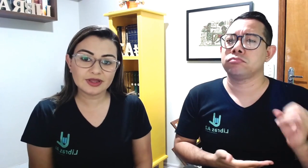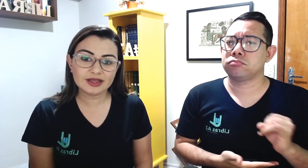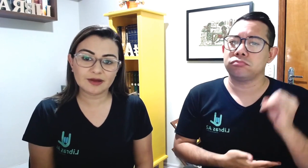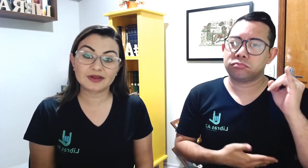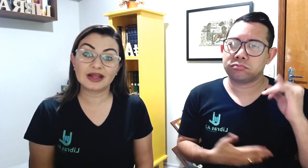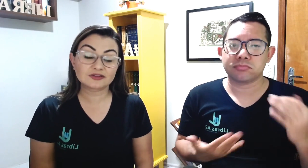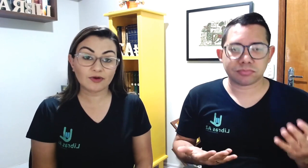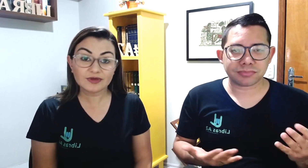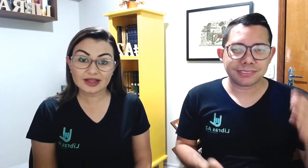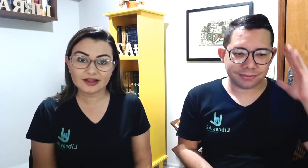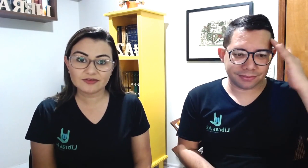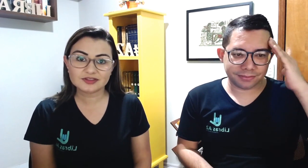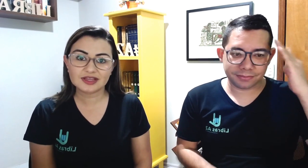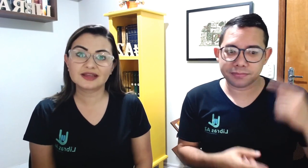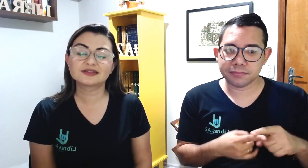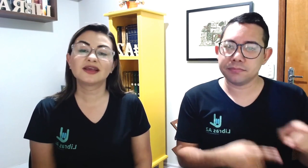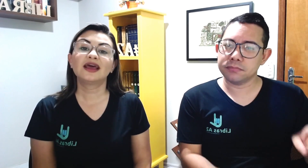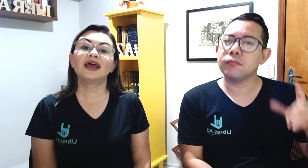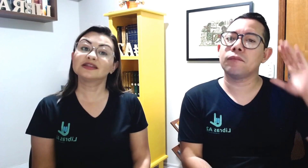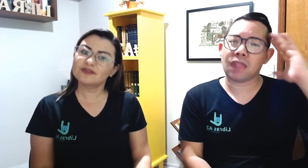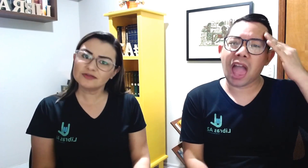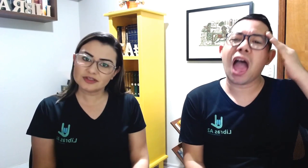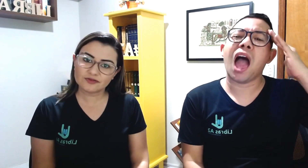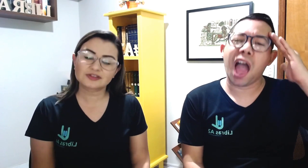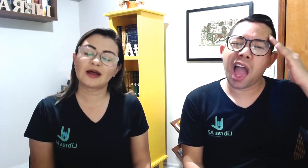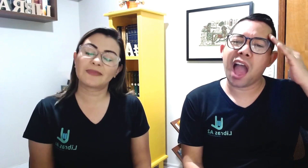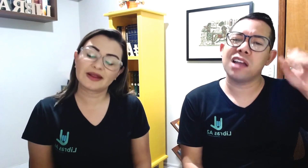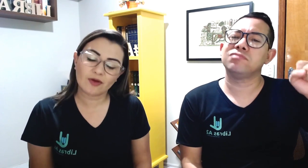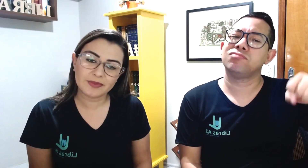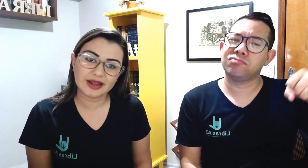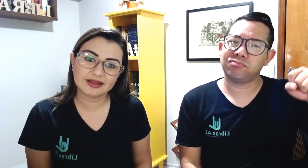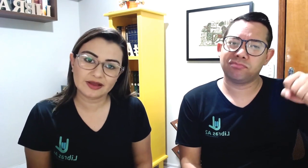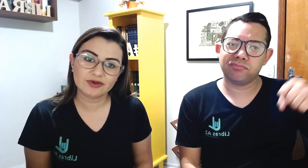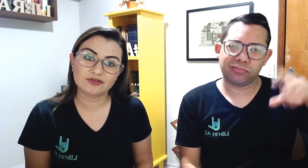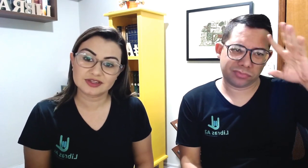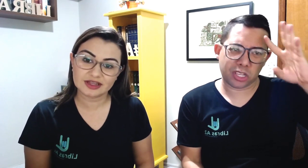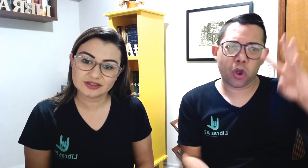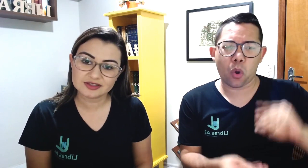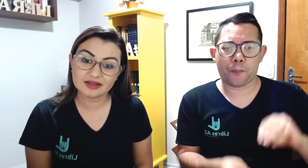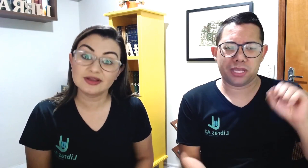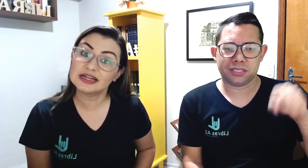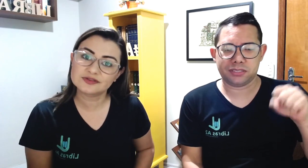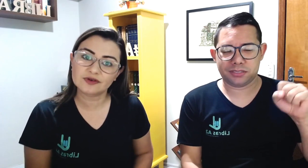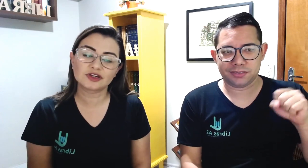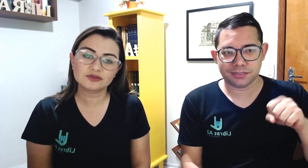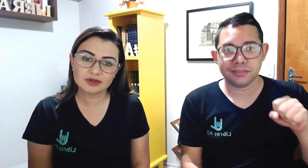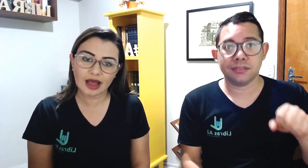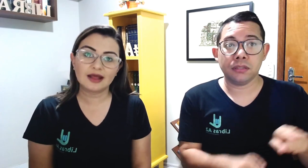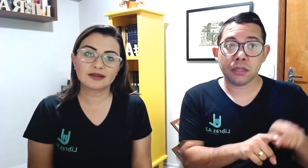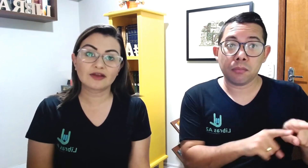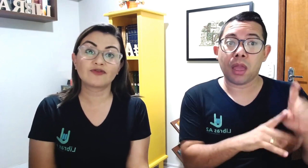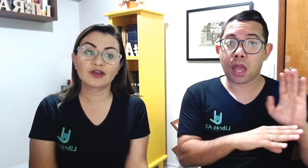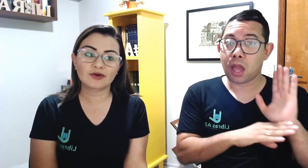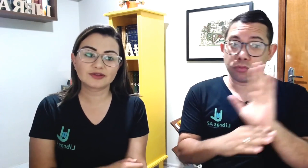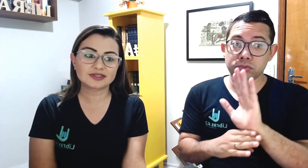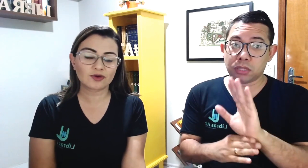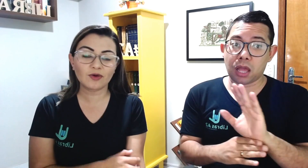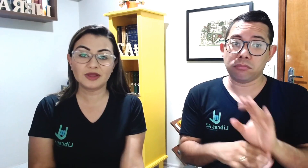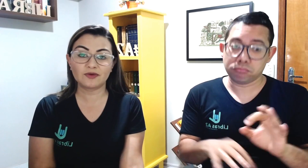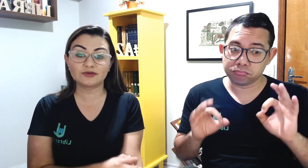rica, porque eles vão entender vocês, eles vão se esforçar pra compreender o que você está dizendo, e eles vão te ajudar, é, que foi o aconteceu comigo, eu